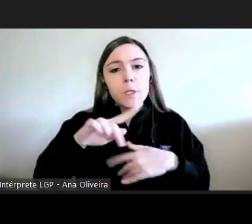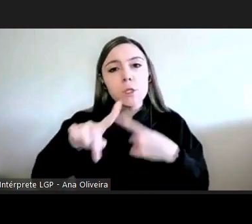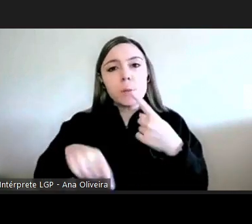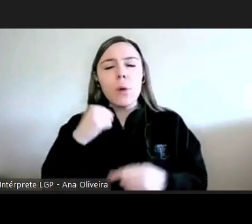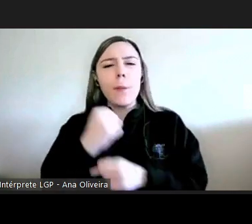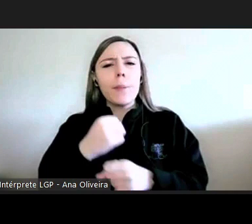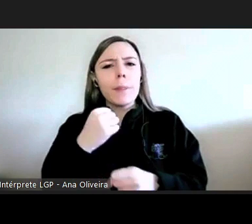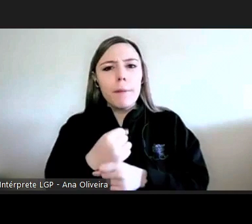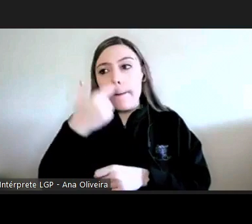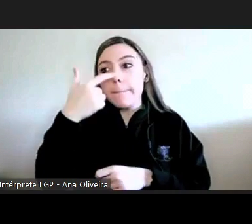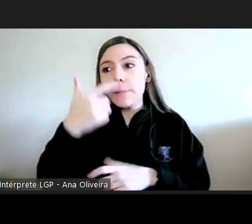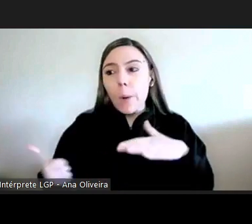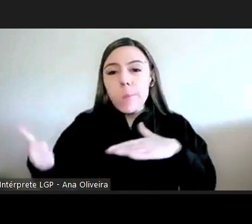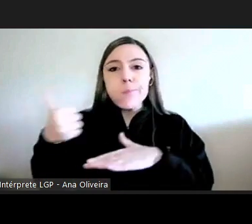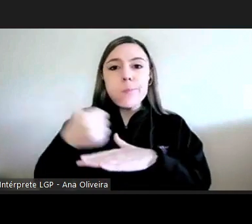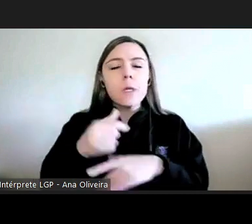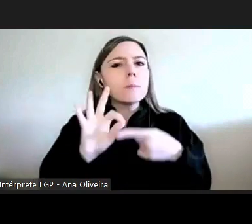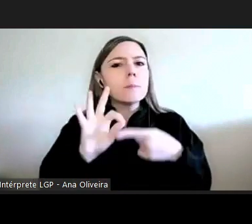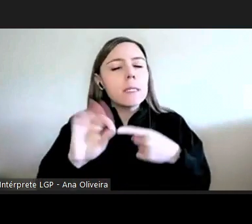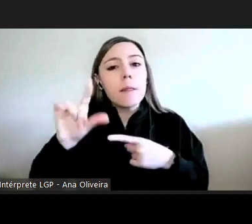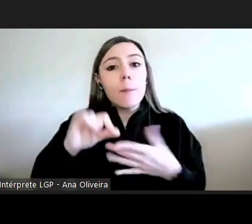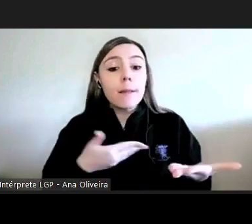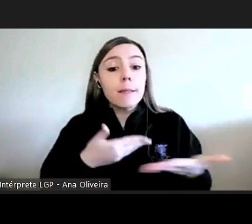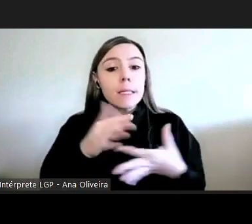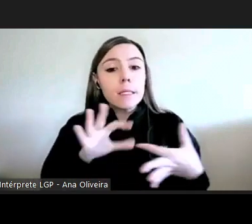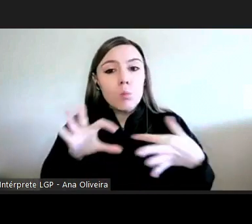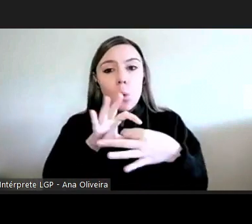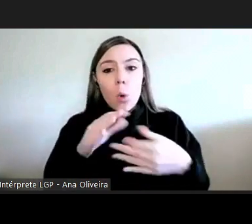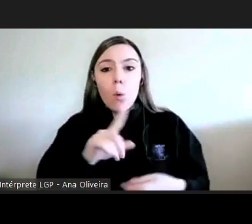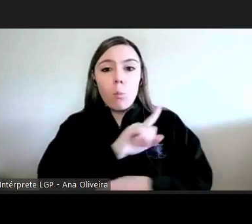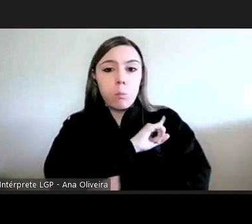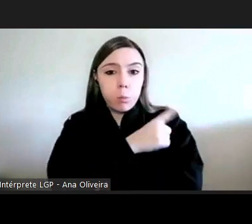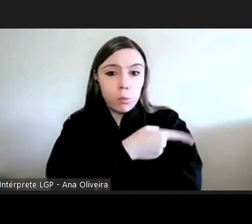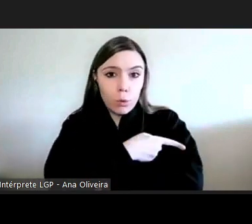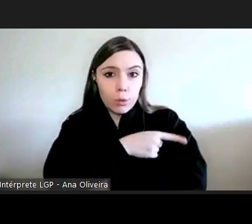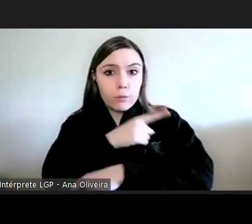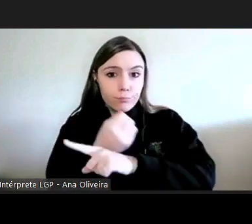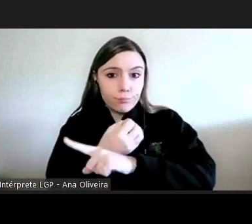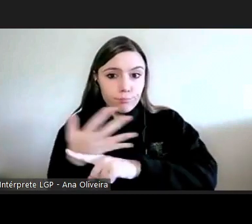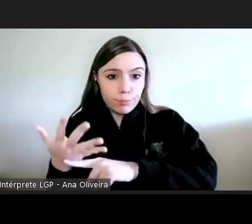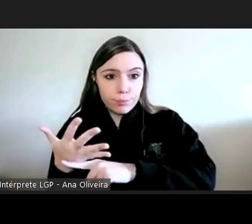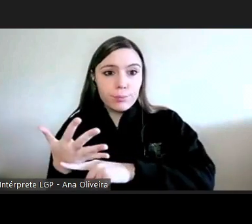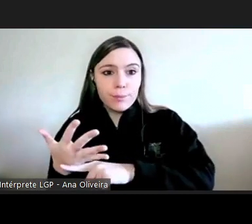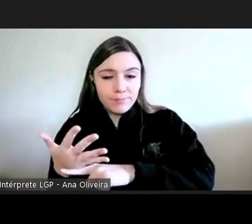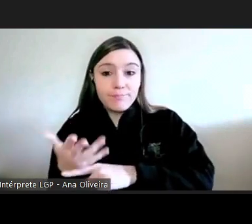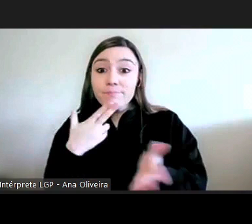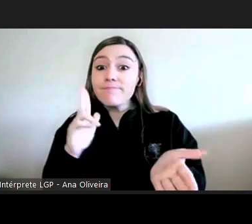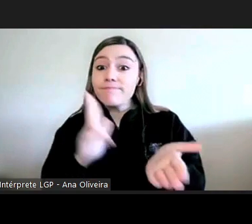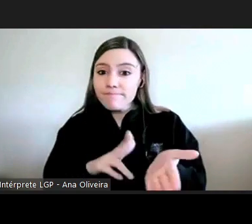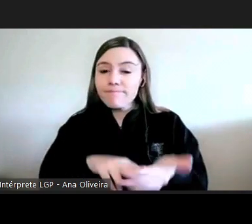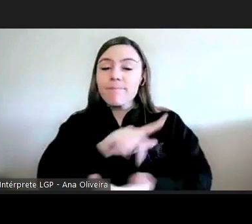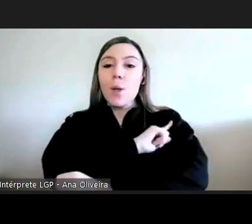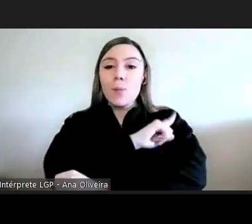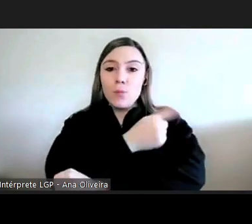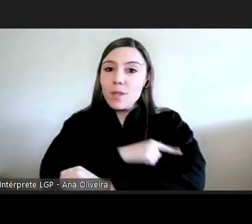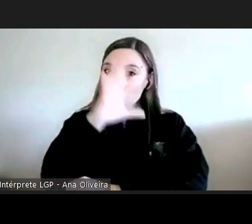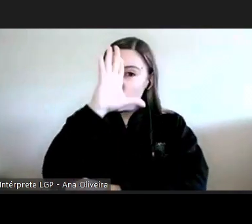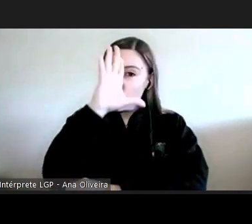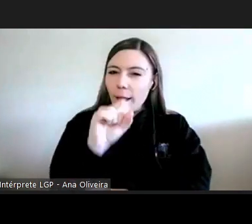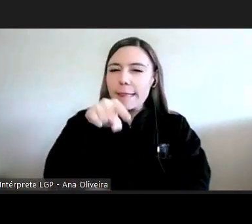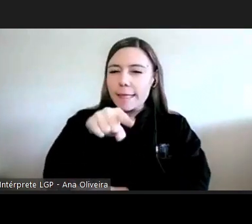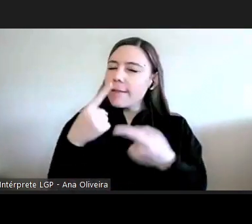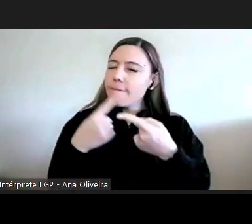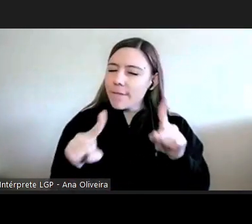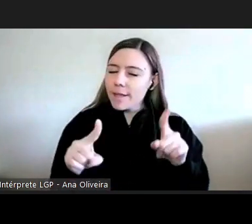especificidades a relação com o poder com os poderes os verdadeiros poderes do Estado é muito